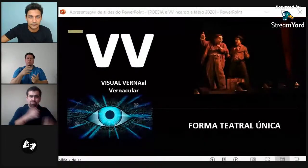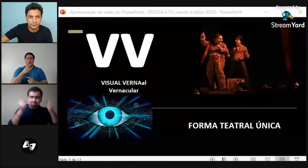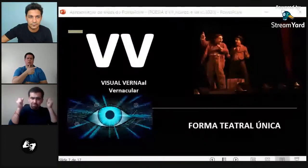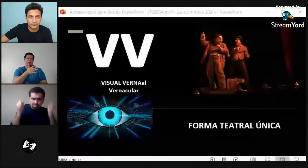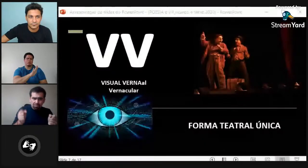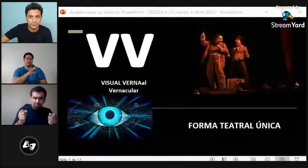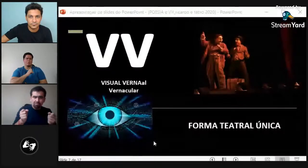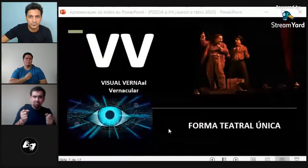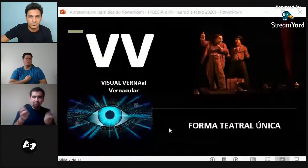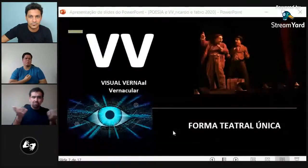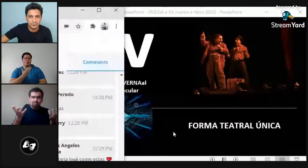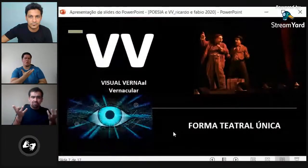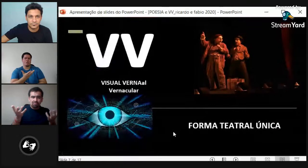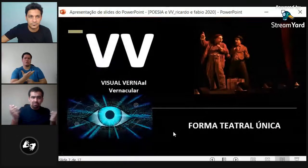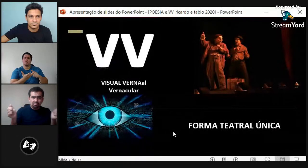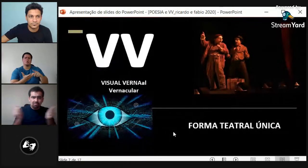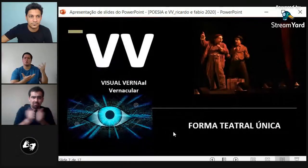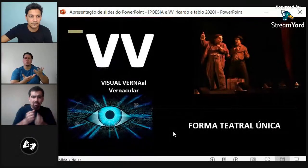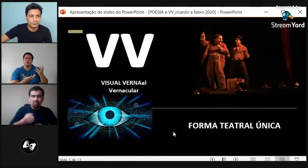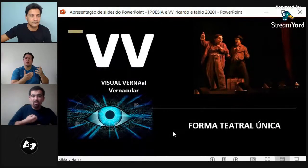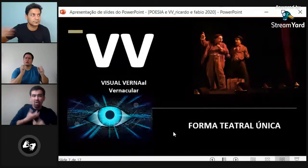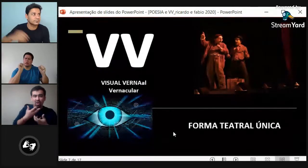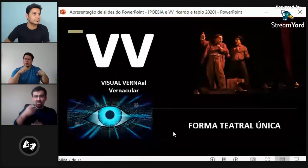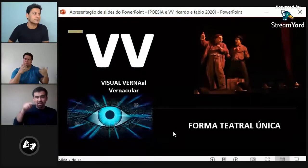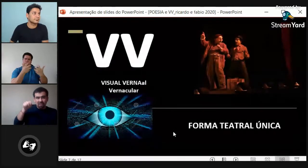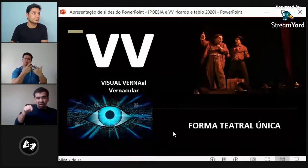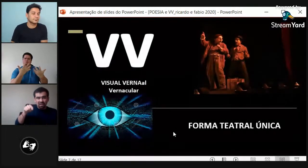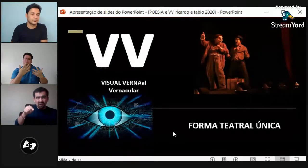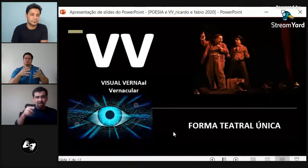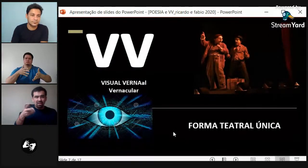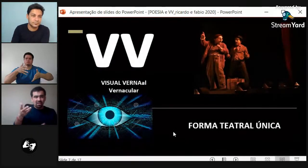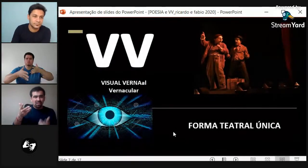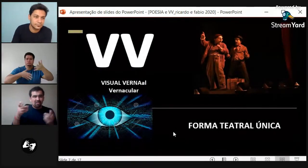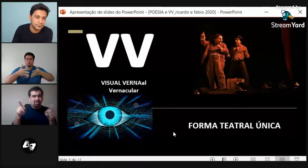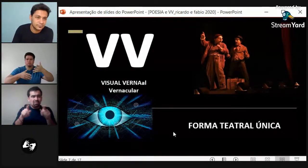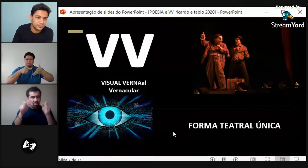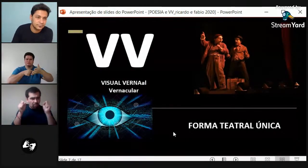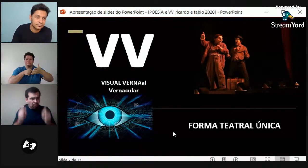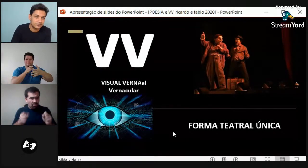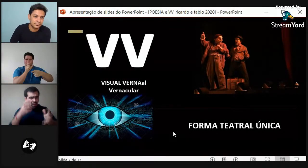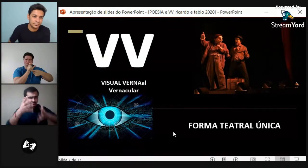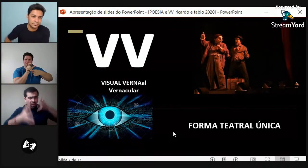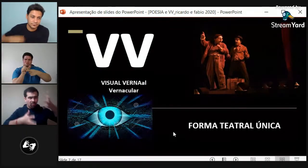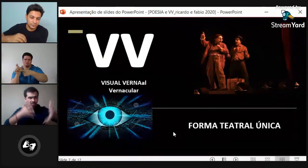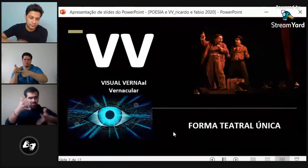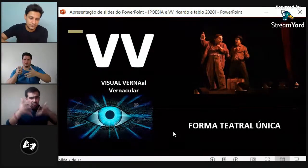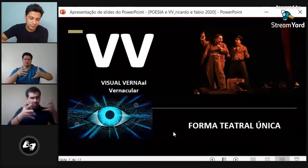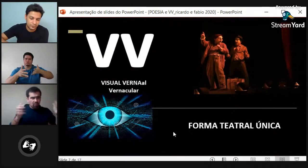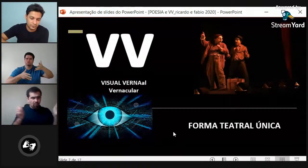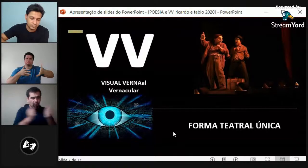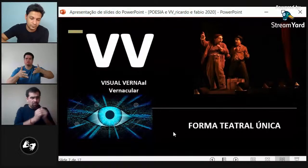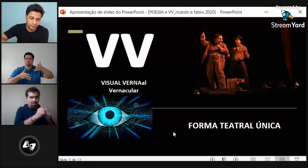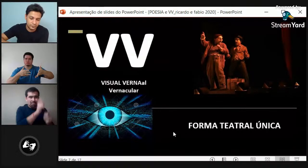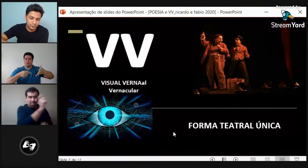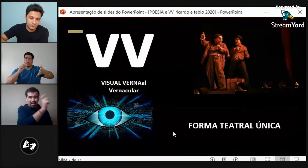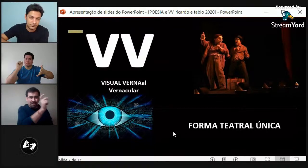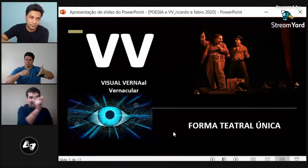Ahora, ustedes acá en Chile pueden expresar poesía. Pueden hacer poesía en lengua de